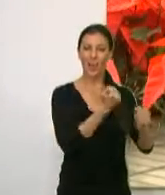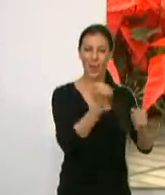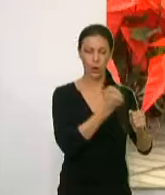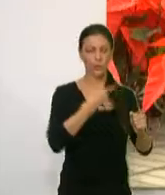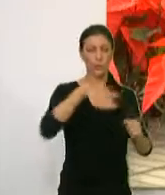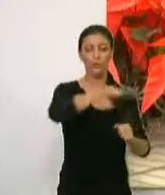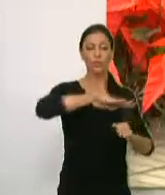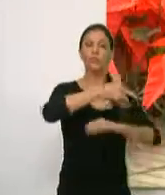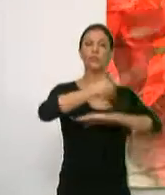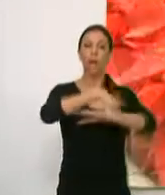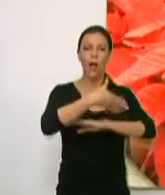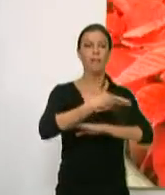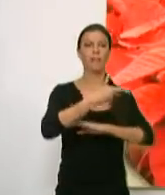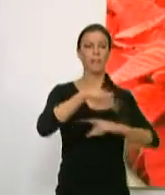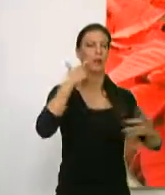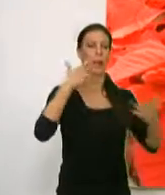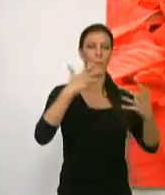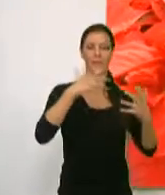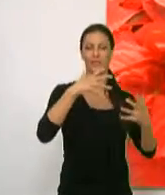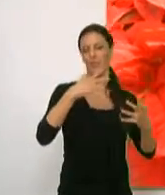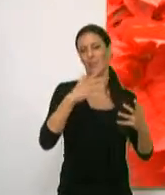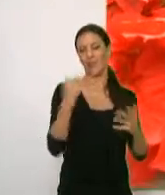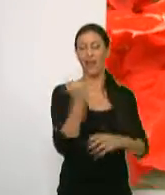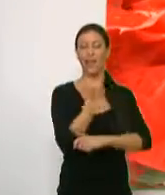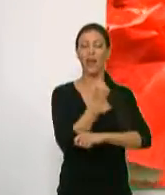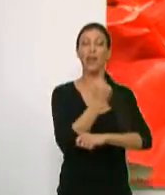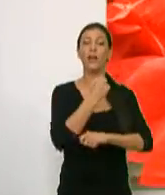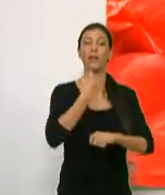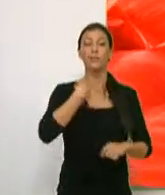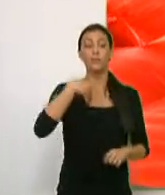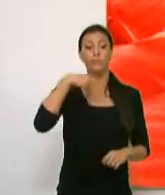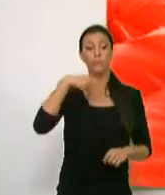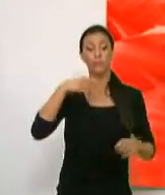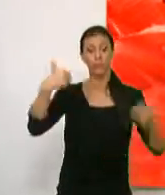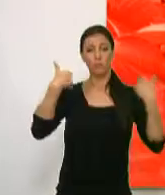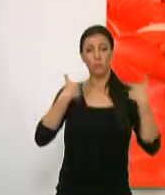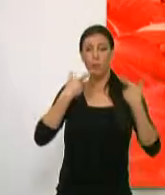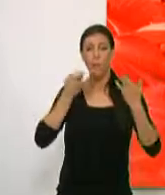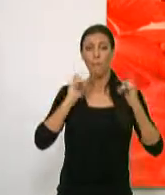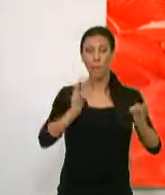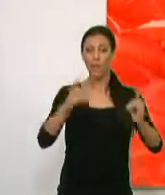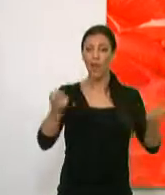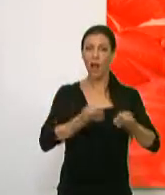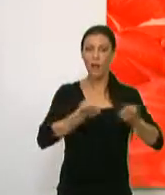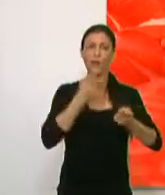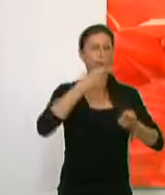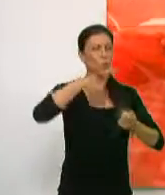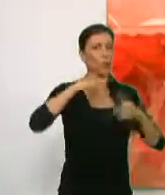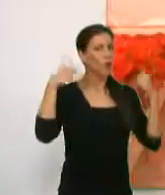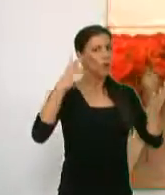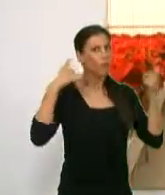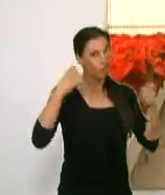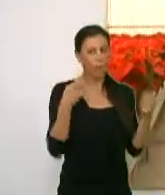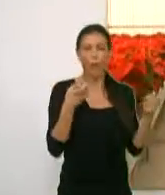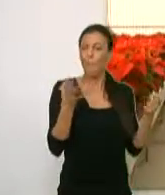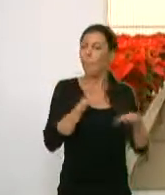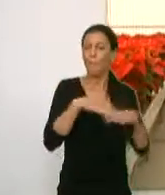calle y plaza de la localidad motrileña en el ambiente navideño. El Corporativo de Parque y Jardines subrayó el esfuerzo que lleva